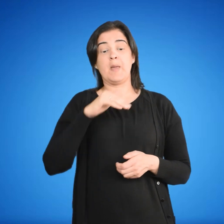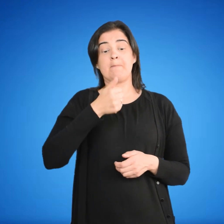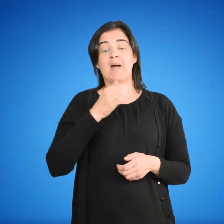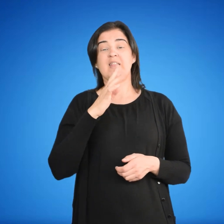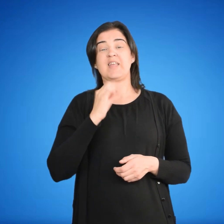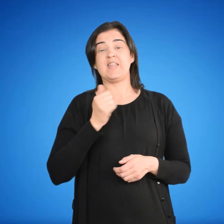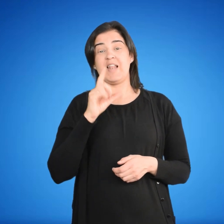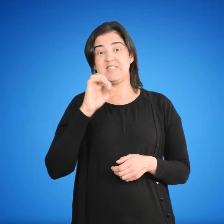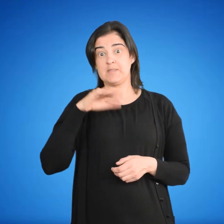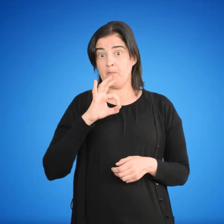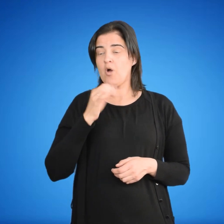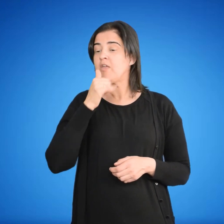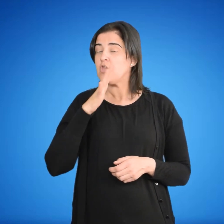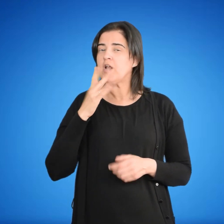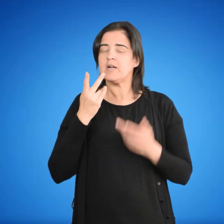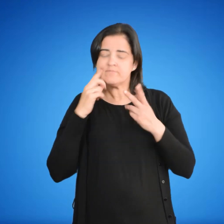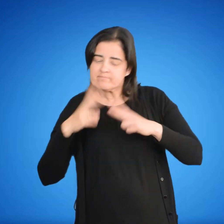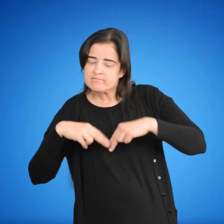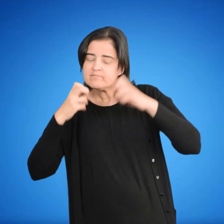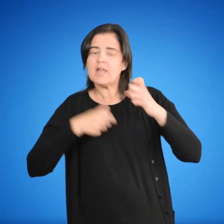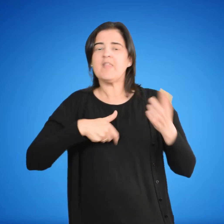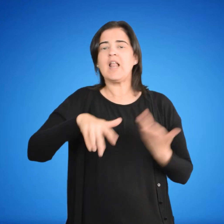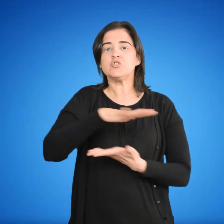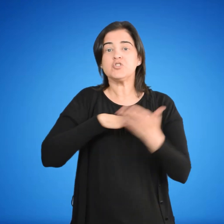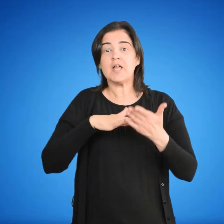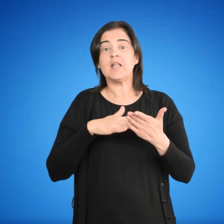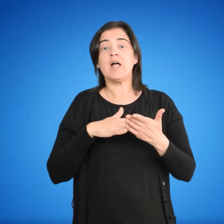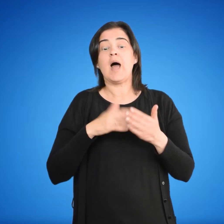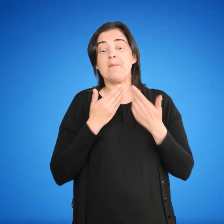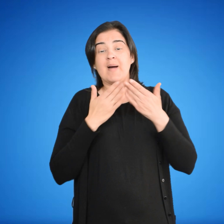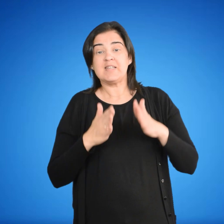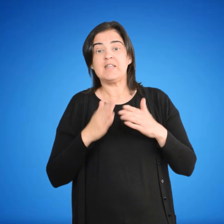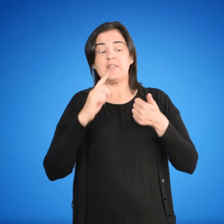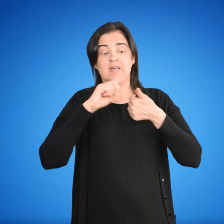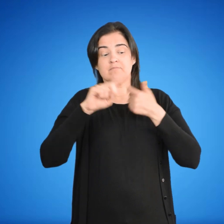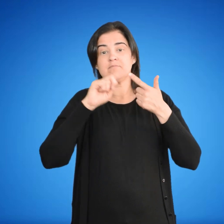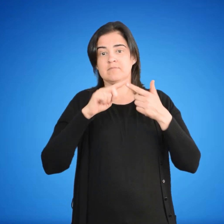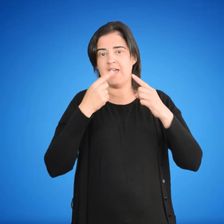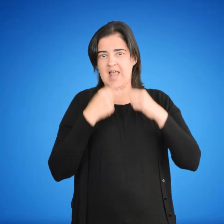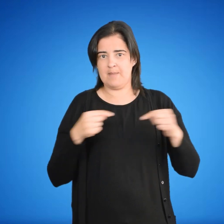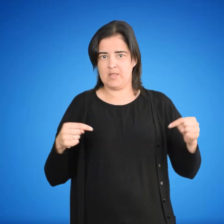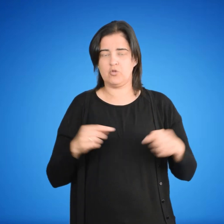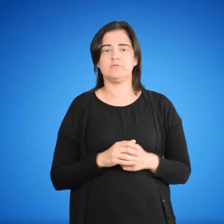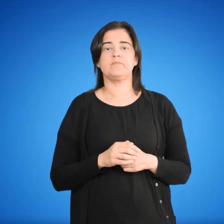El materialismo histórico estudia la evolución de las sociedades a partir de los siguientes elementos.